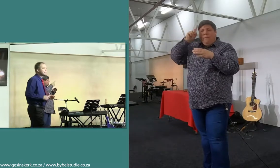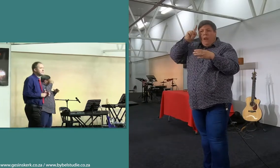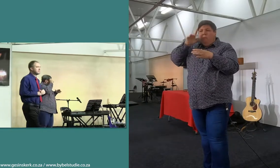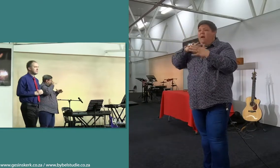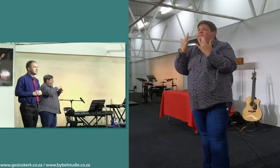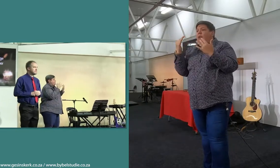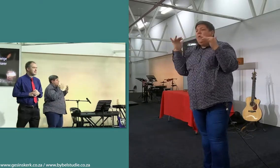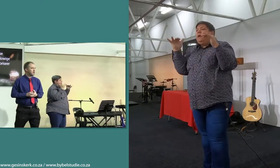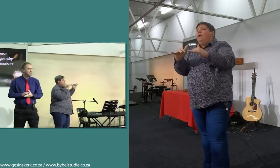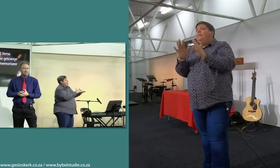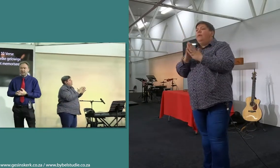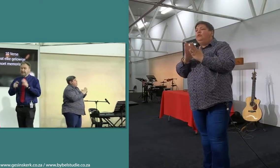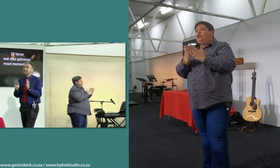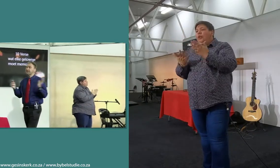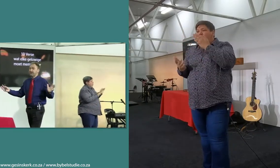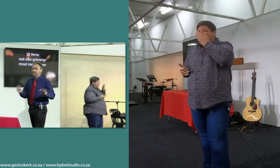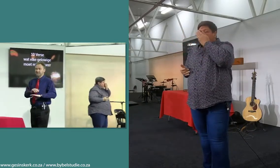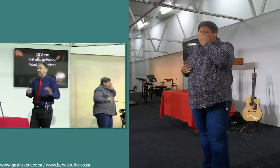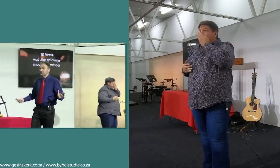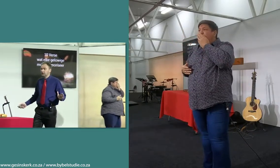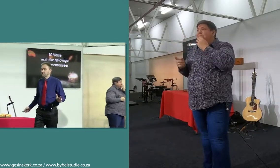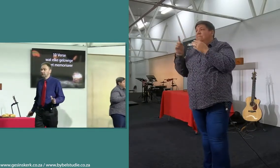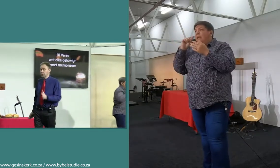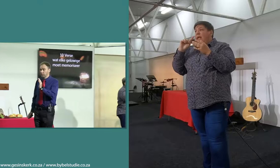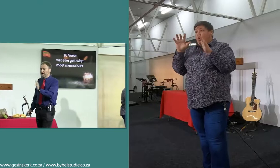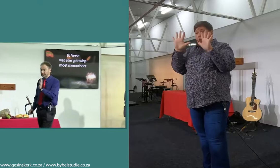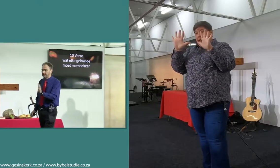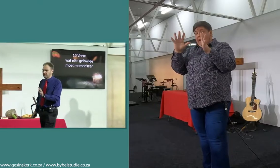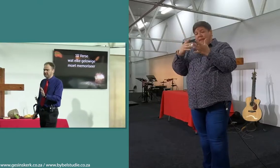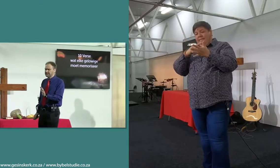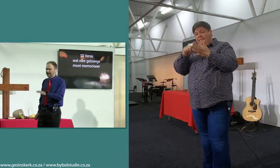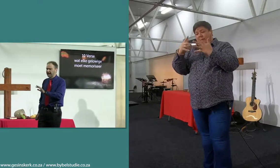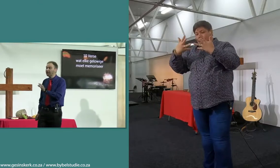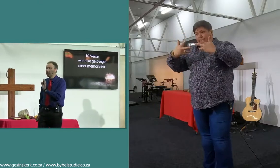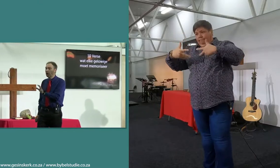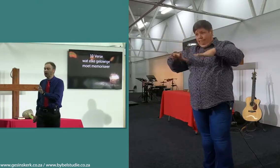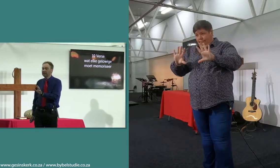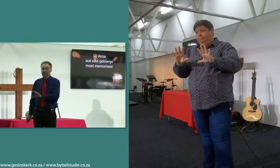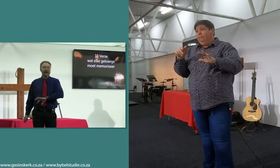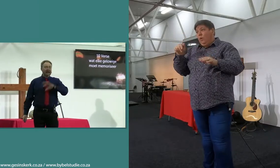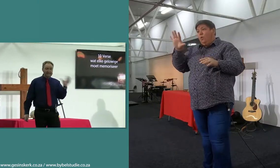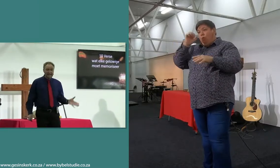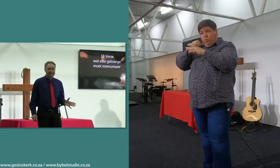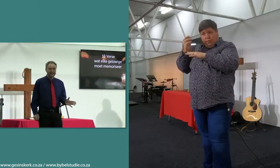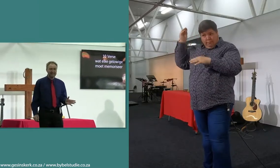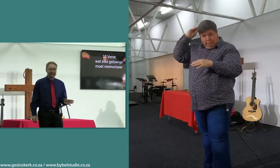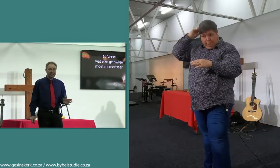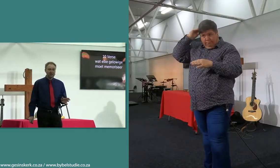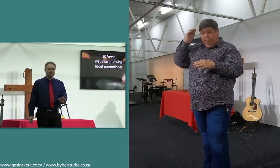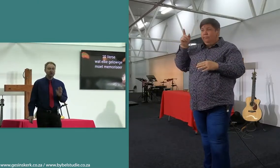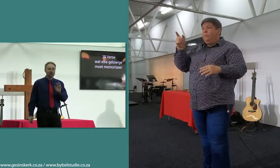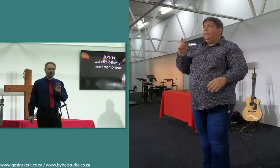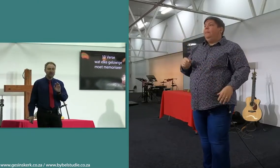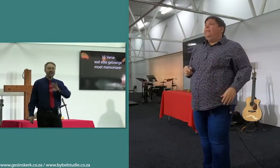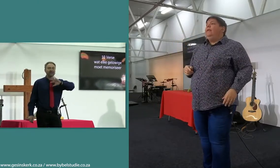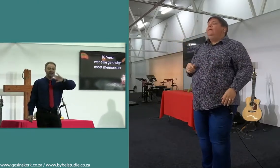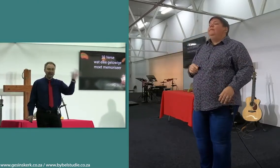is dan nou, so hier is 10 verse wat elke geloofige behoor te memoriseer, en ek gaan vir oogend een inleiding gee tot hierdie verse